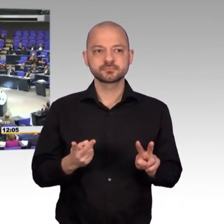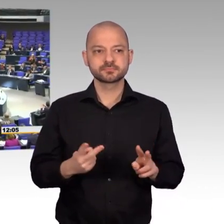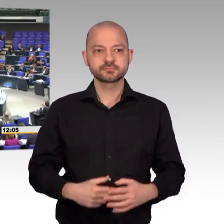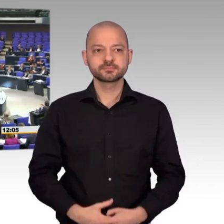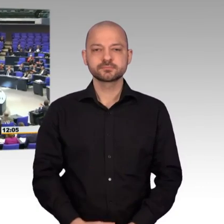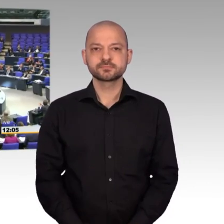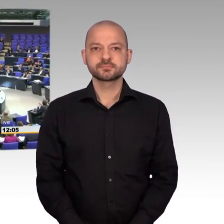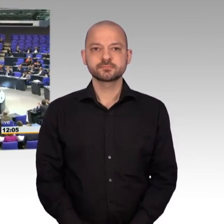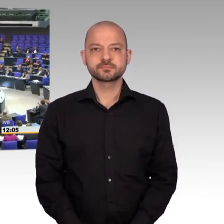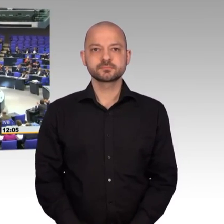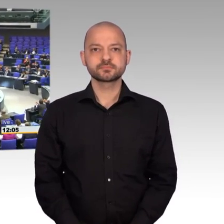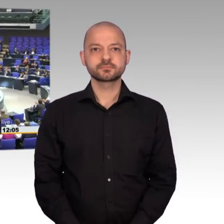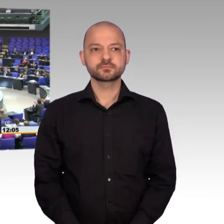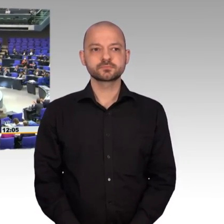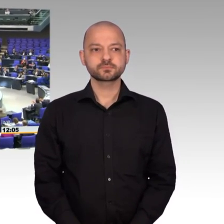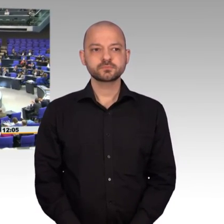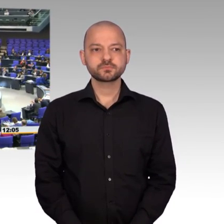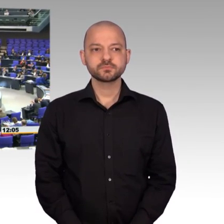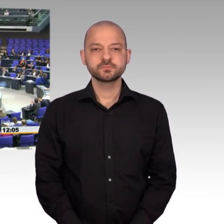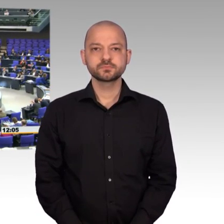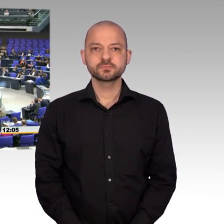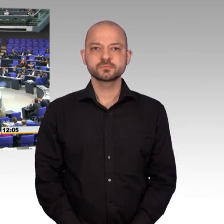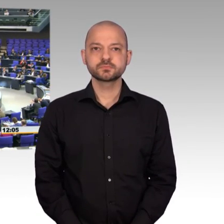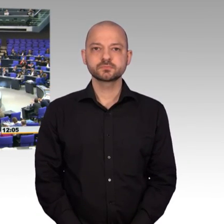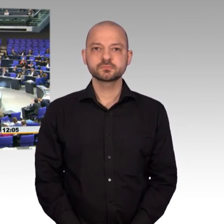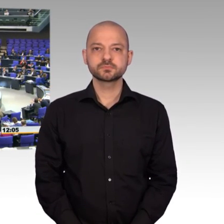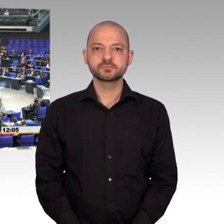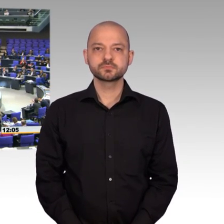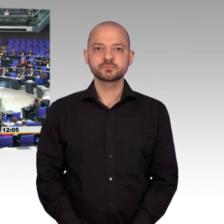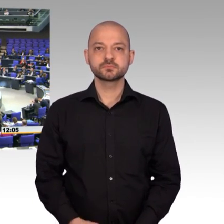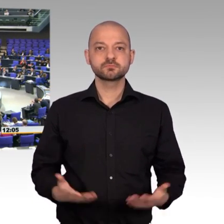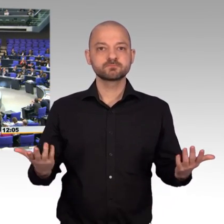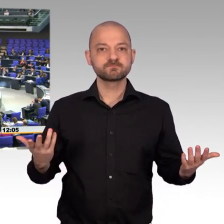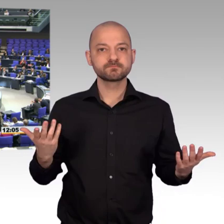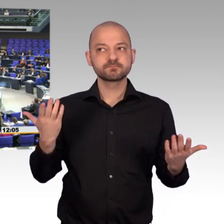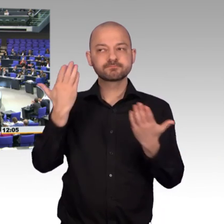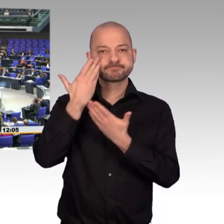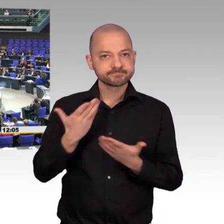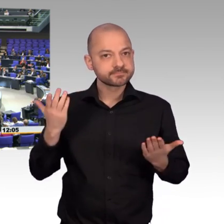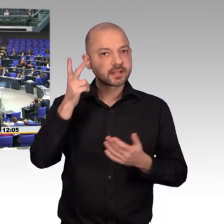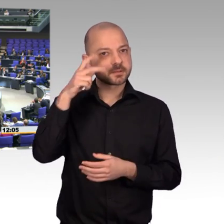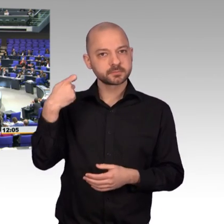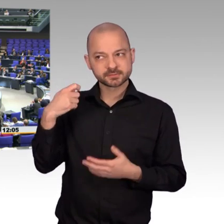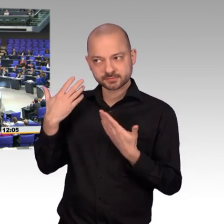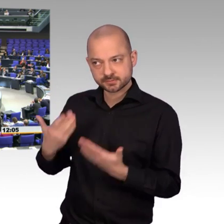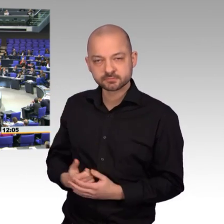Sehr geehrter Herr Präsident, meine Damen und Herren, Kolleginnen und Kollegen, wenn wir heute über die